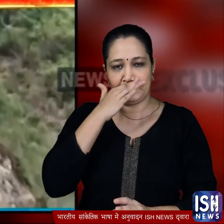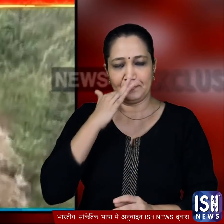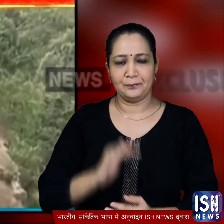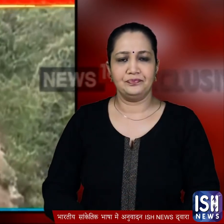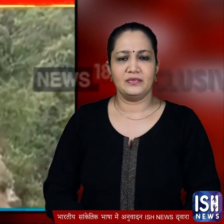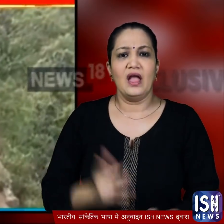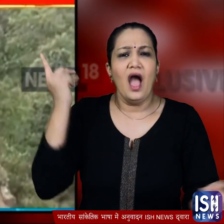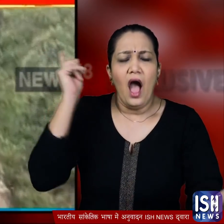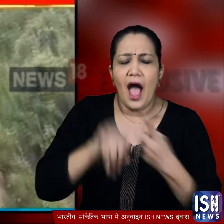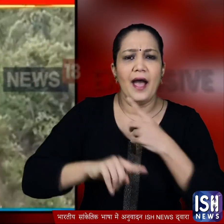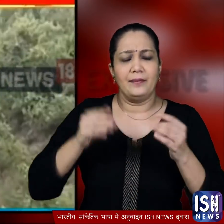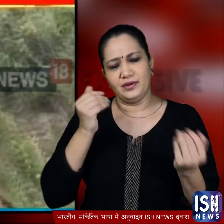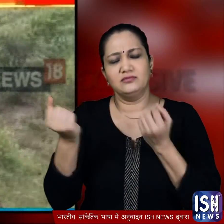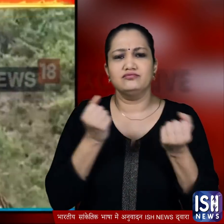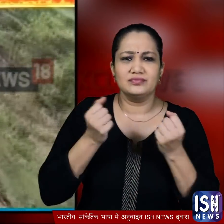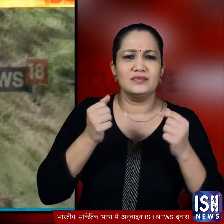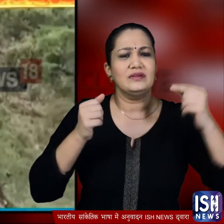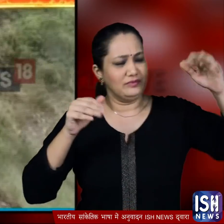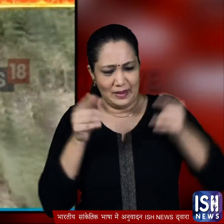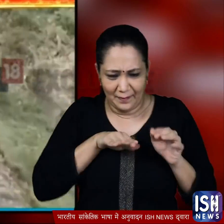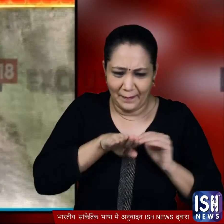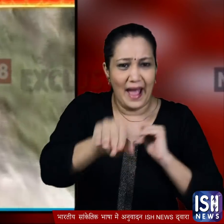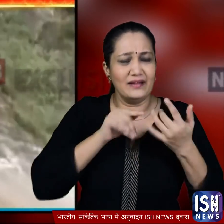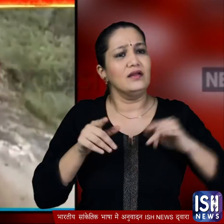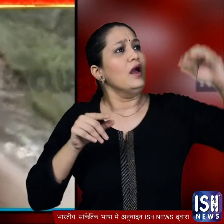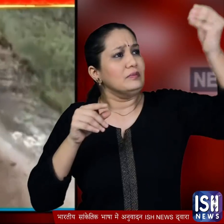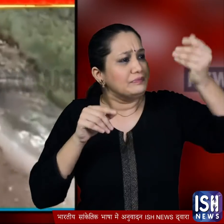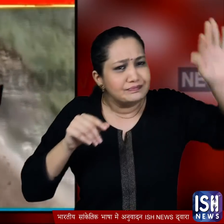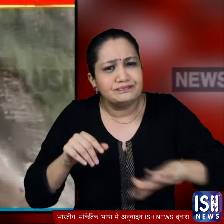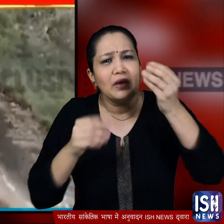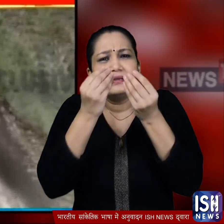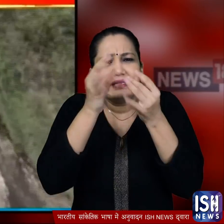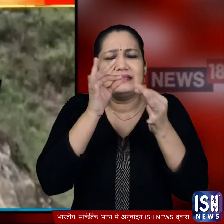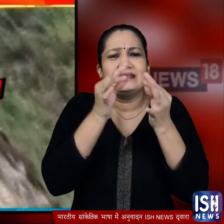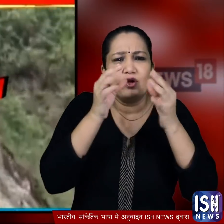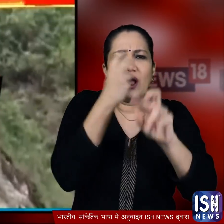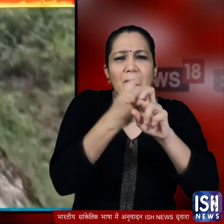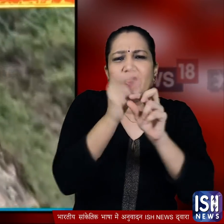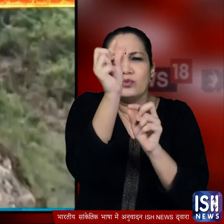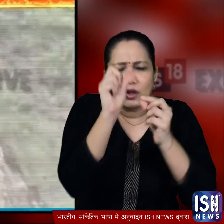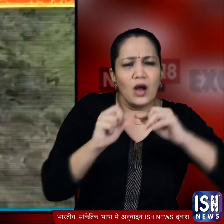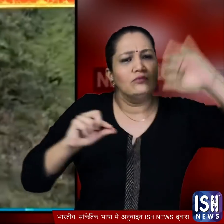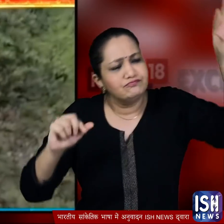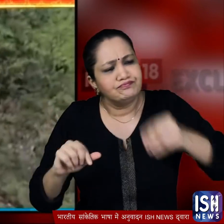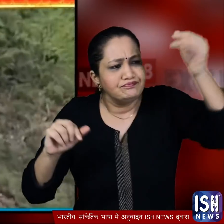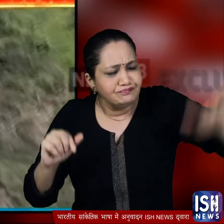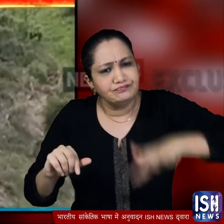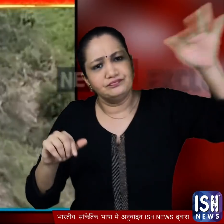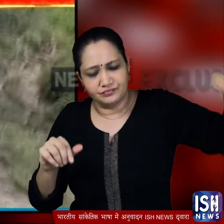हुआ यूँकि अचानक हाईवे के किनारे मौजूद पहाडों का मलबा नीचे गिरने लगा पहले तो मिट्टी के साथ छोटे-छोटे पत्थर पहाड से खिसकते हुए